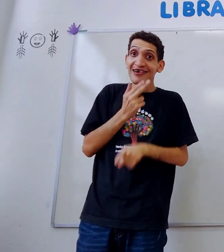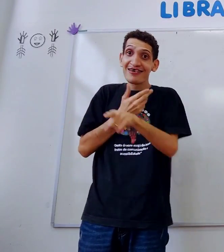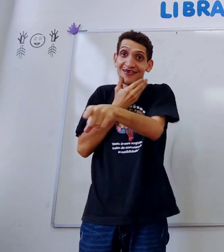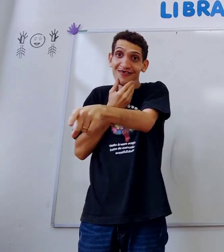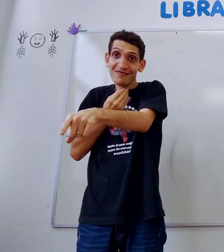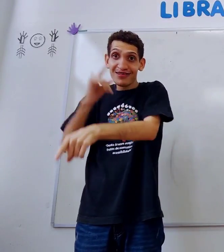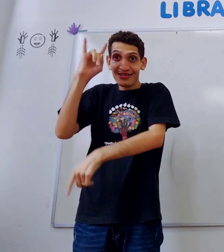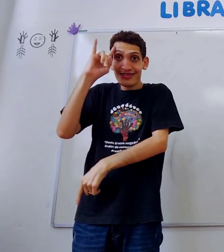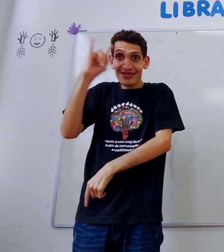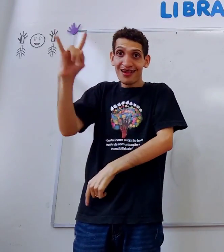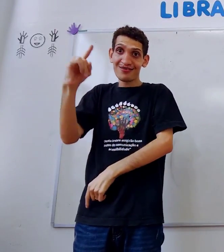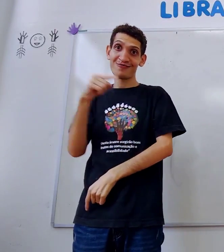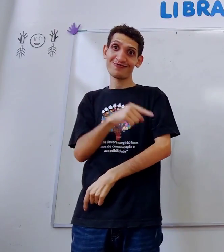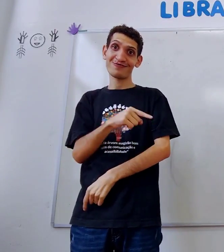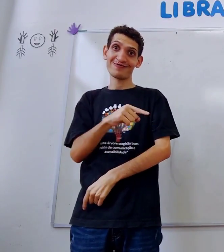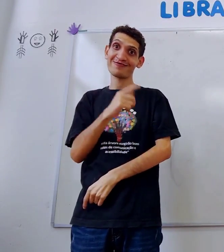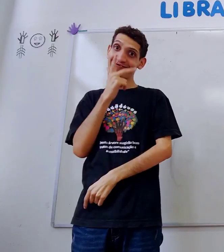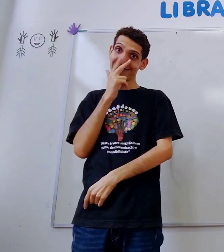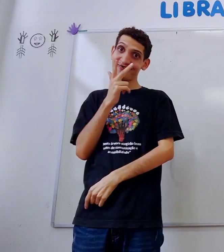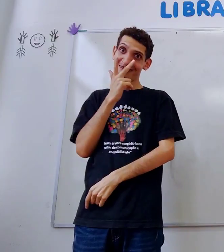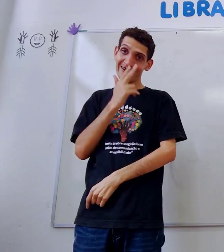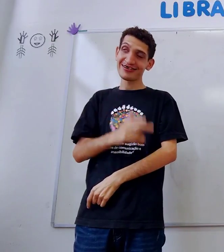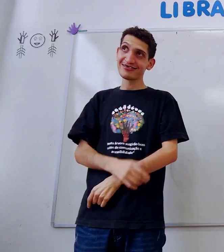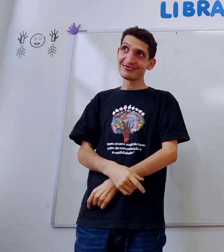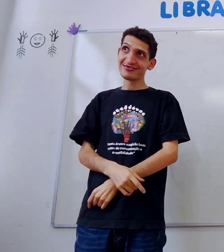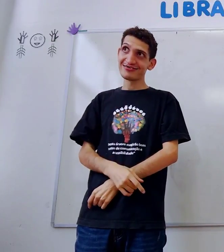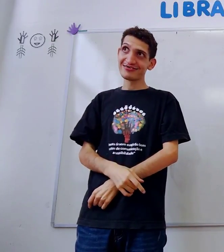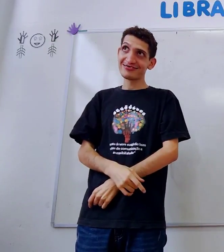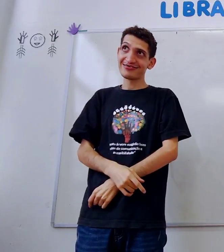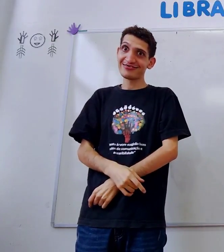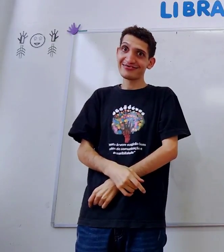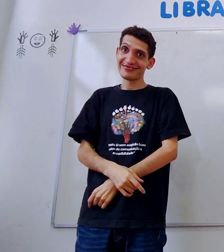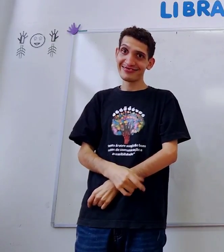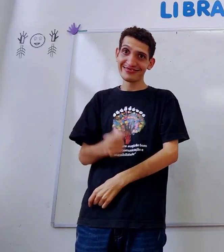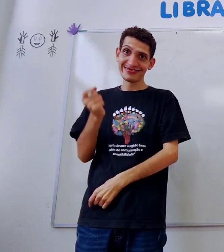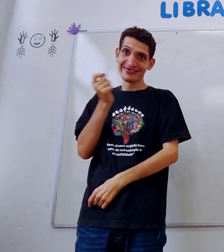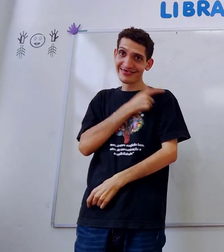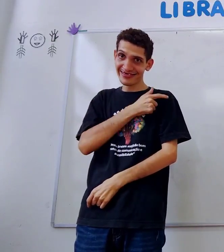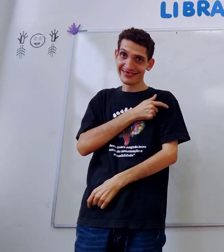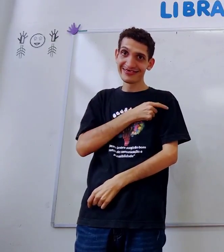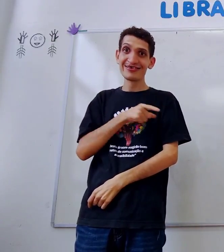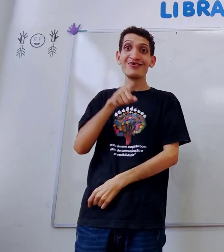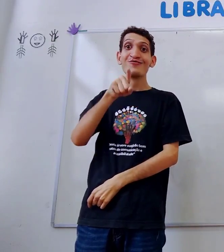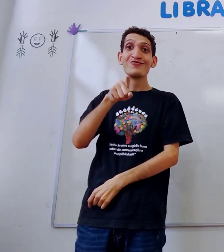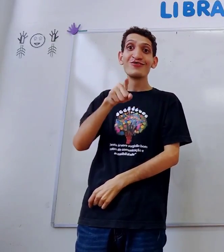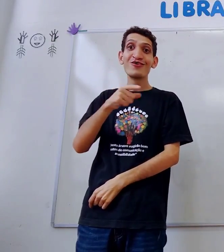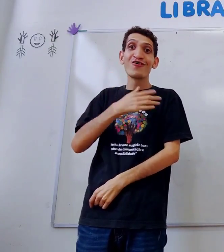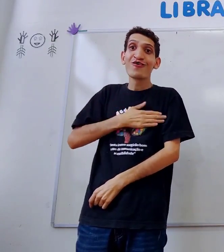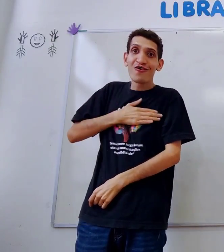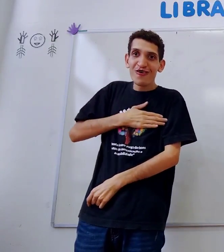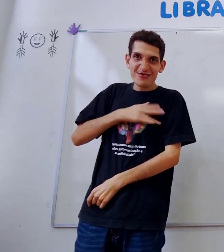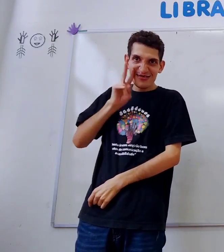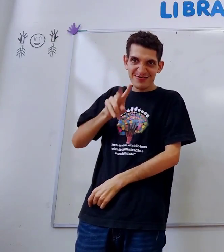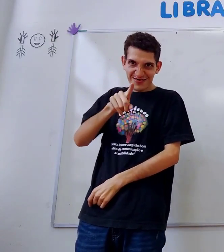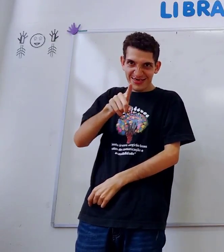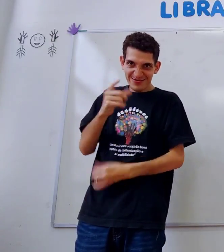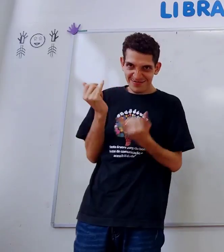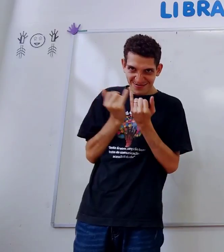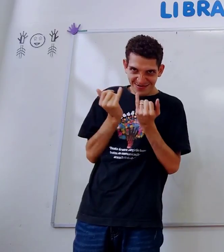que parece, o homem traiu ela, parece, é, engraçado, não, você gosta